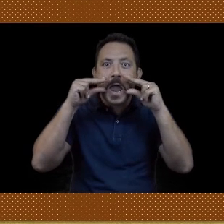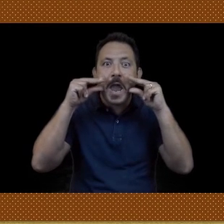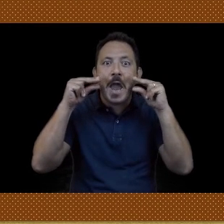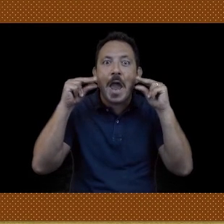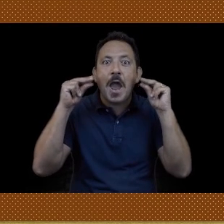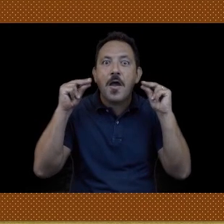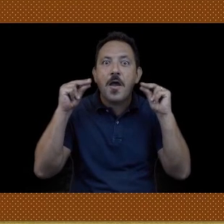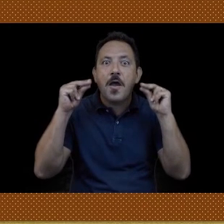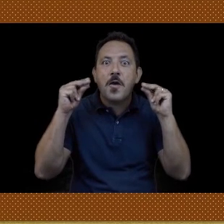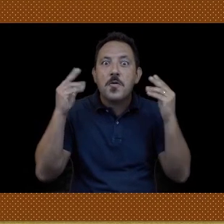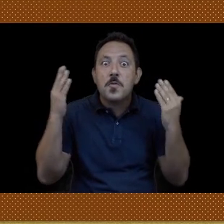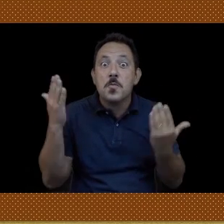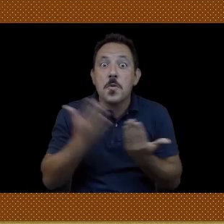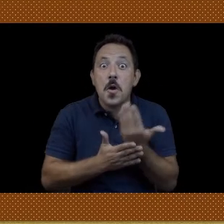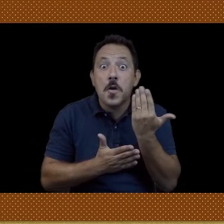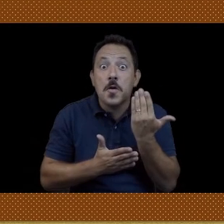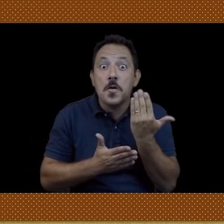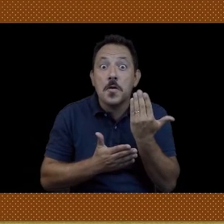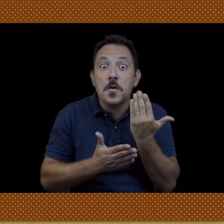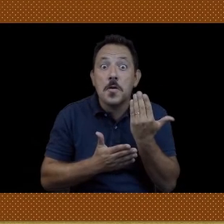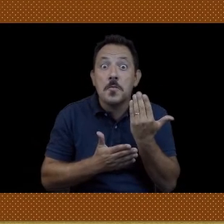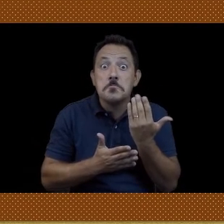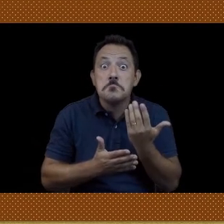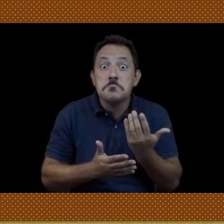dei baffi nuovi?